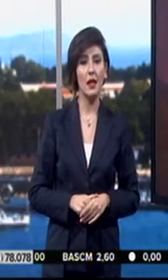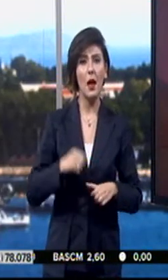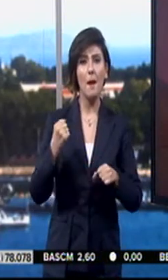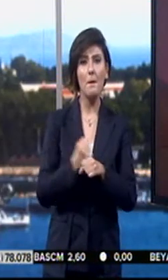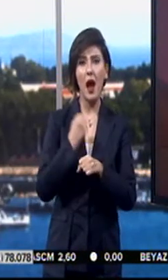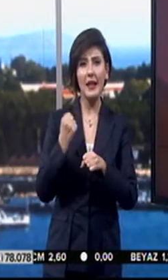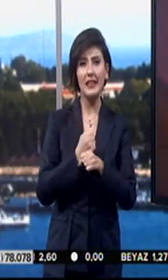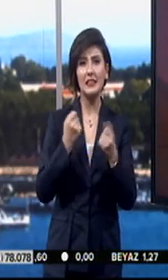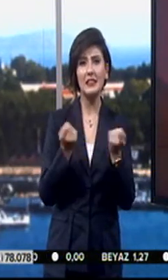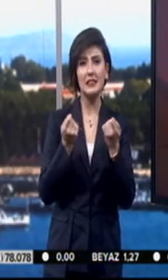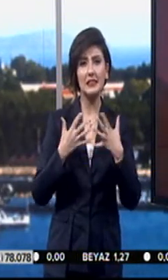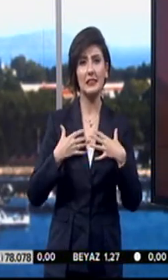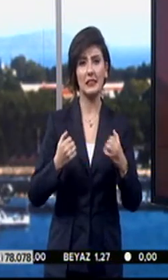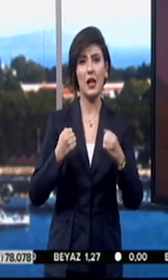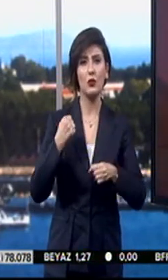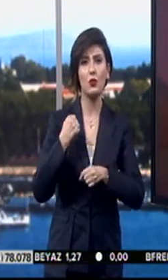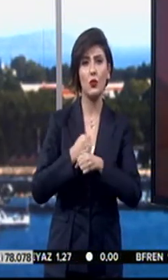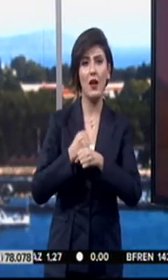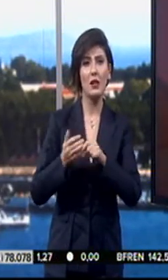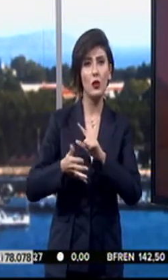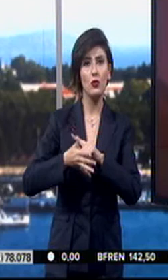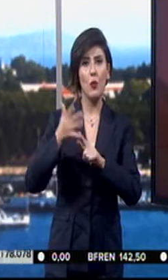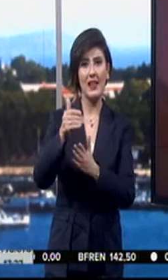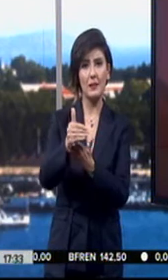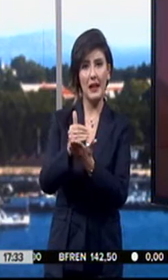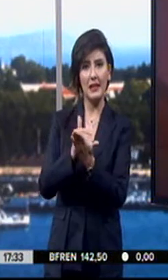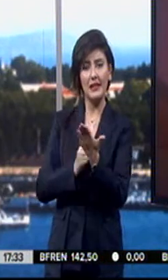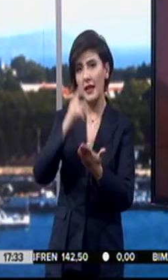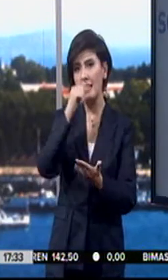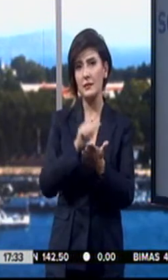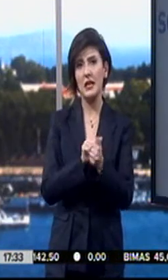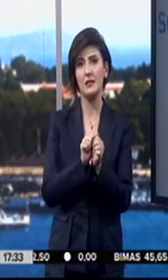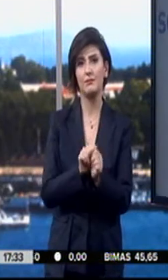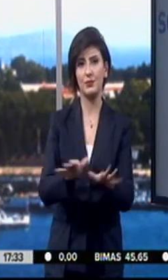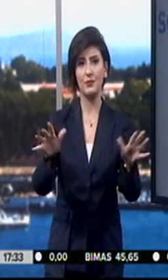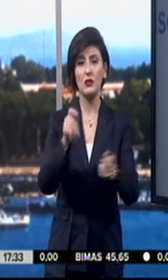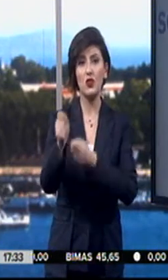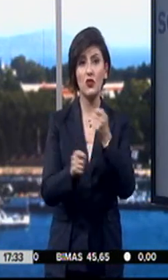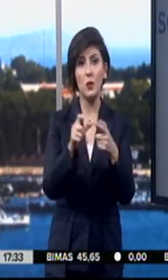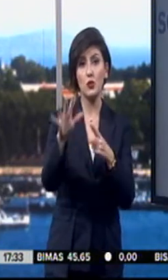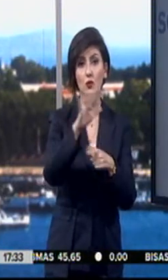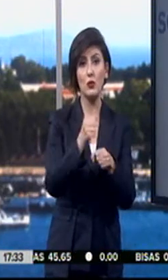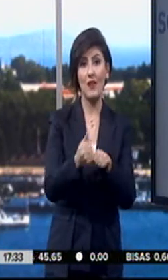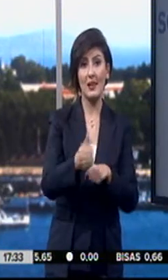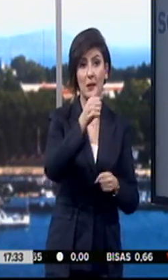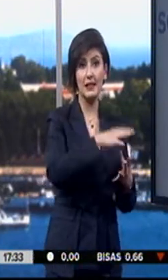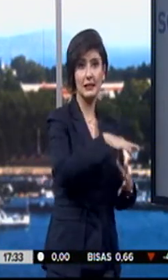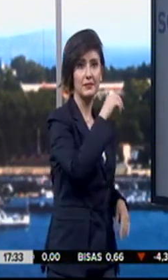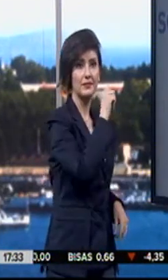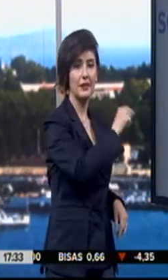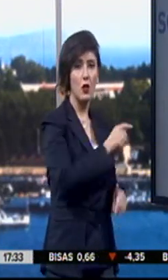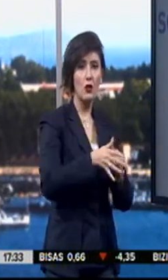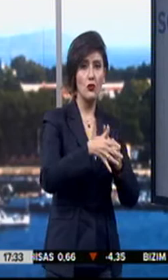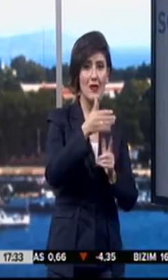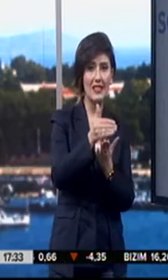Madenlerde iş sağlığı ve güvenliğe yönetmeliği resmi gazetede yayınlandı. Çalışma ve Sosyal Güvenlik Bakanı Faruk Çelik,